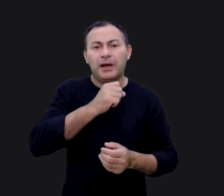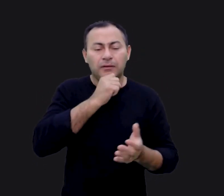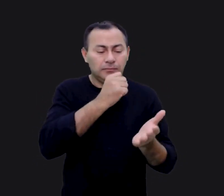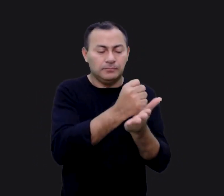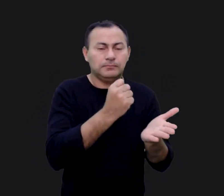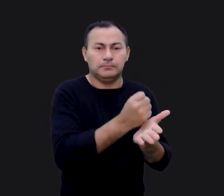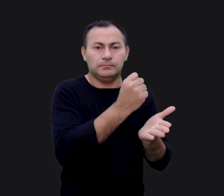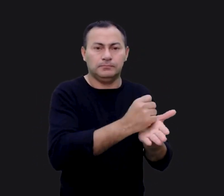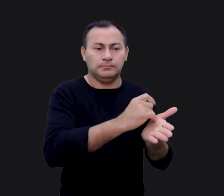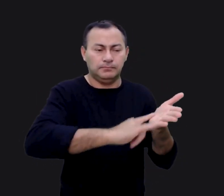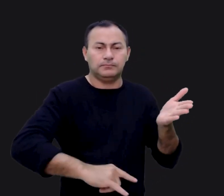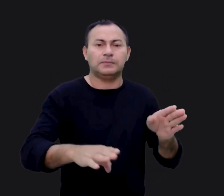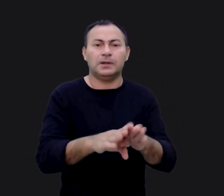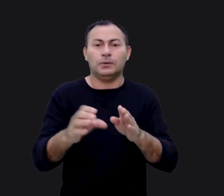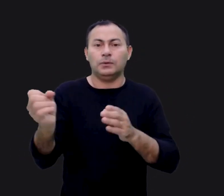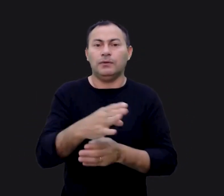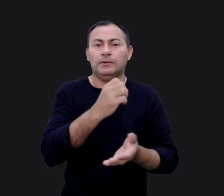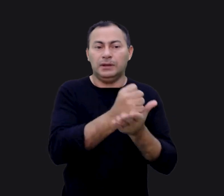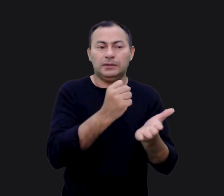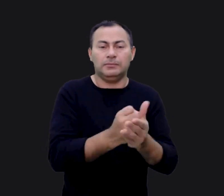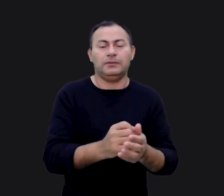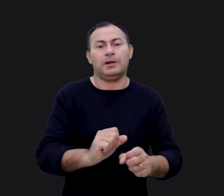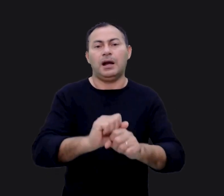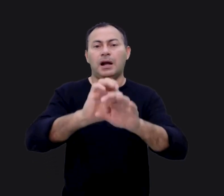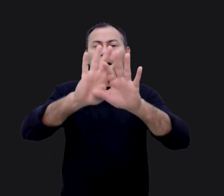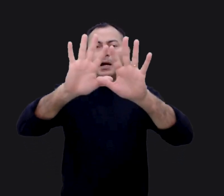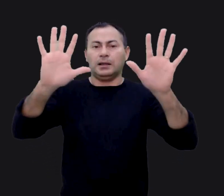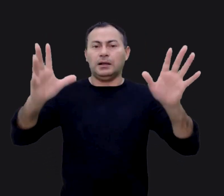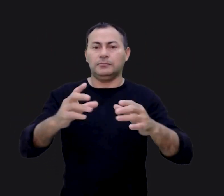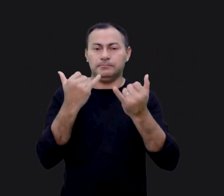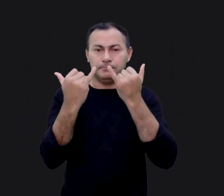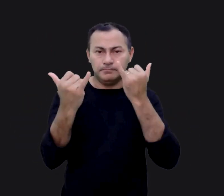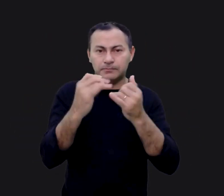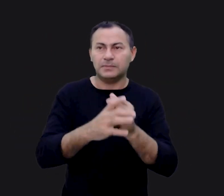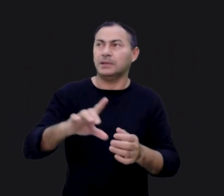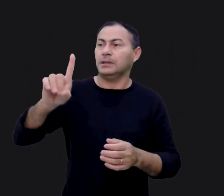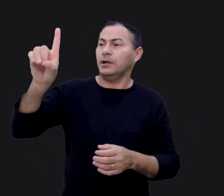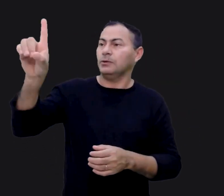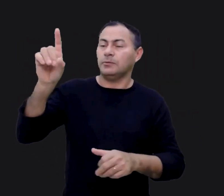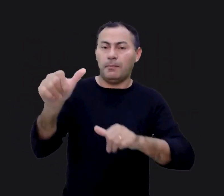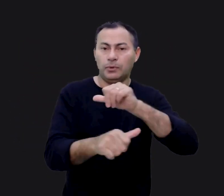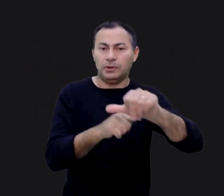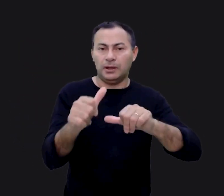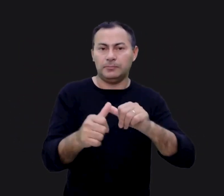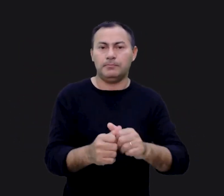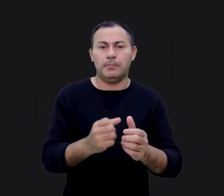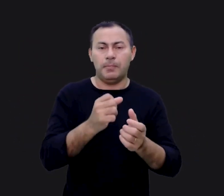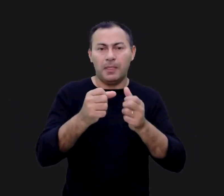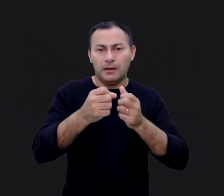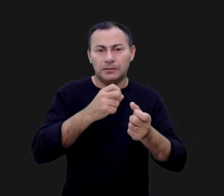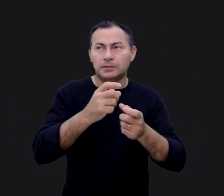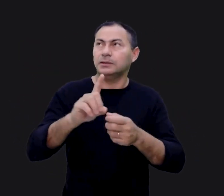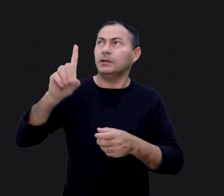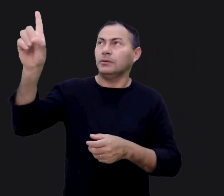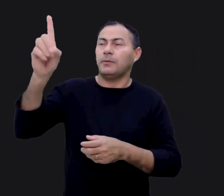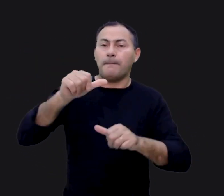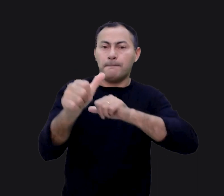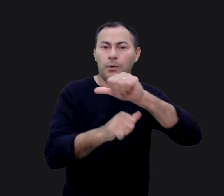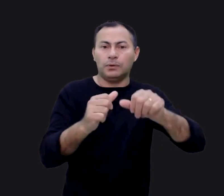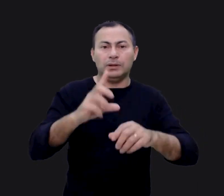Velho Testamento com os requerimentos do Novo Testamento, fica óbvio que os requerimentos de Deus mudaram. Os requerimentos divinos de Deus